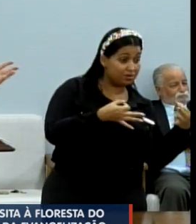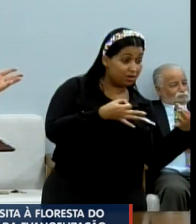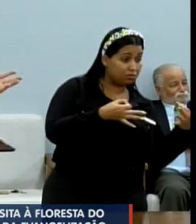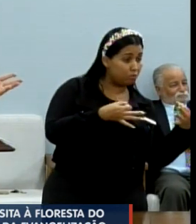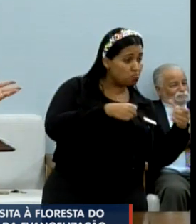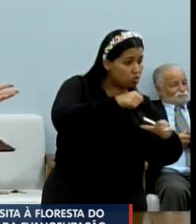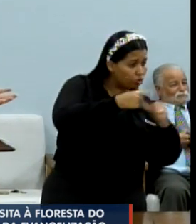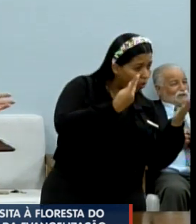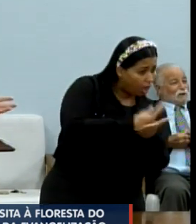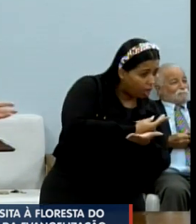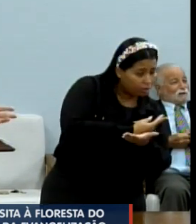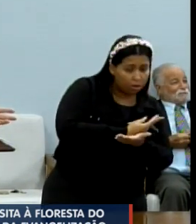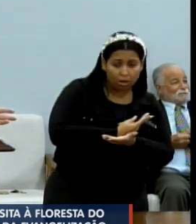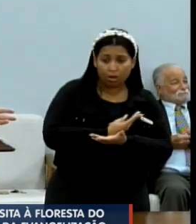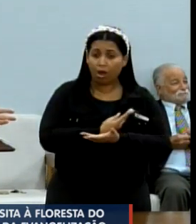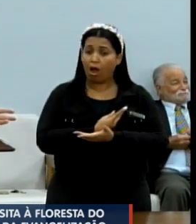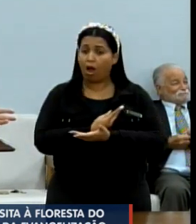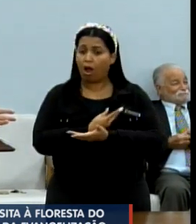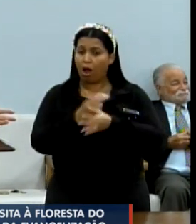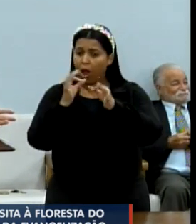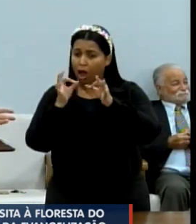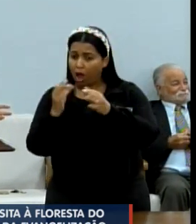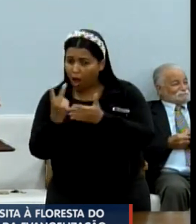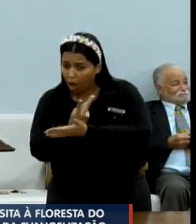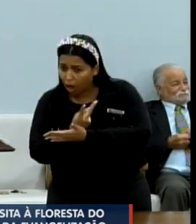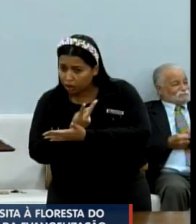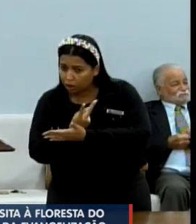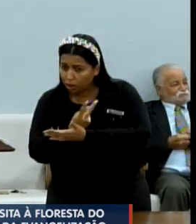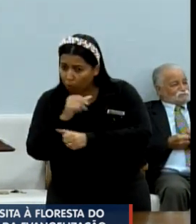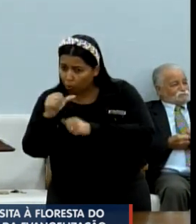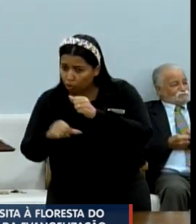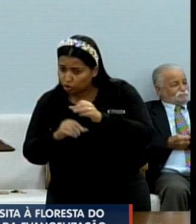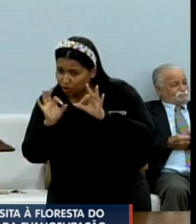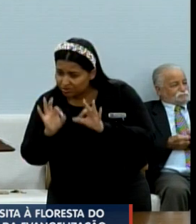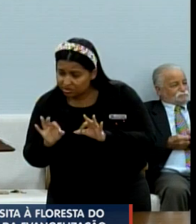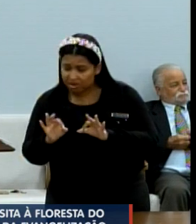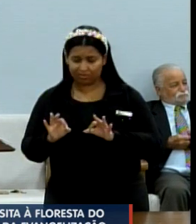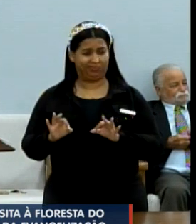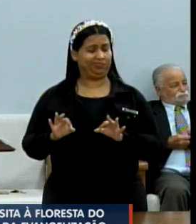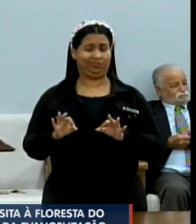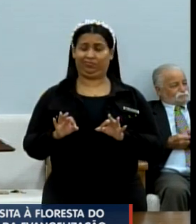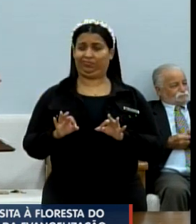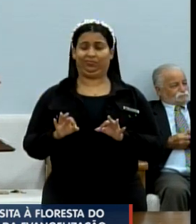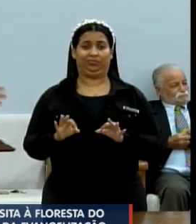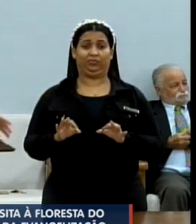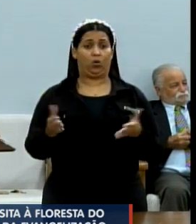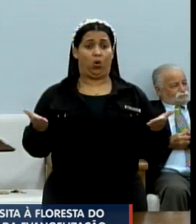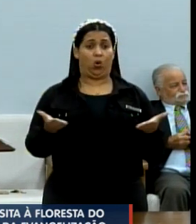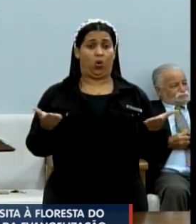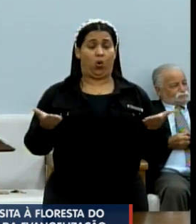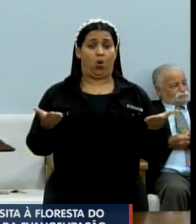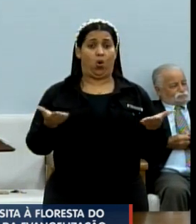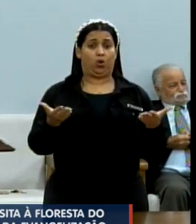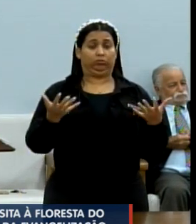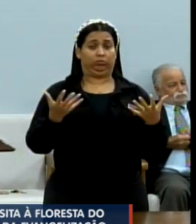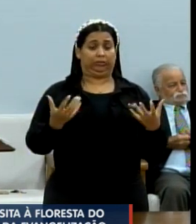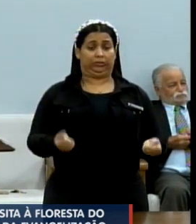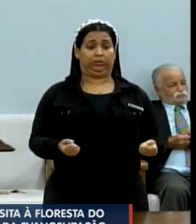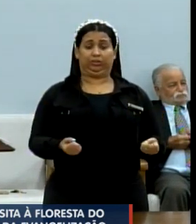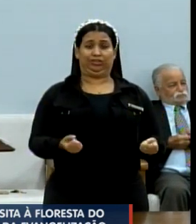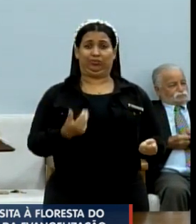erradas viraram certas. Isso hoje é inadmissível aos olhos do comportamento humano.